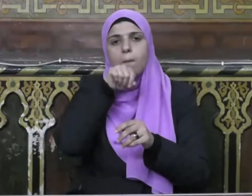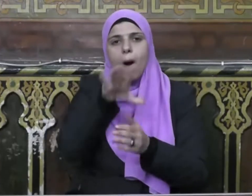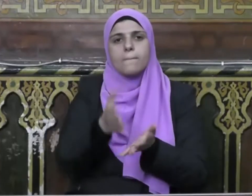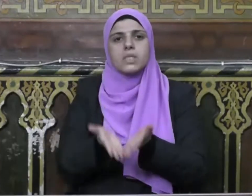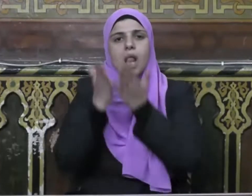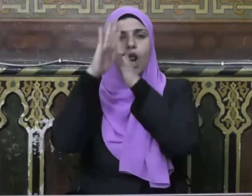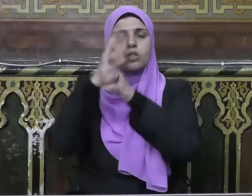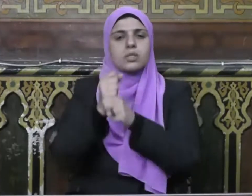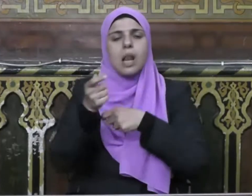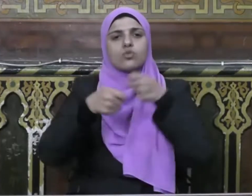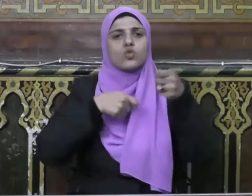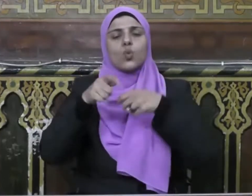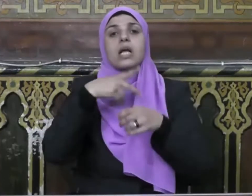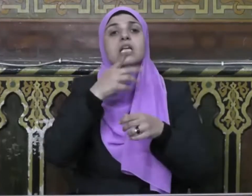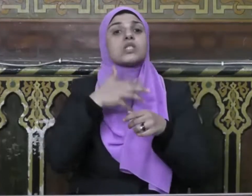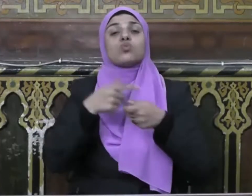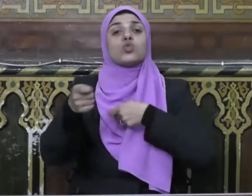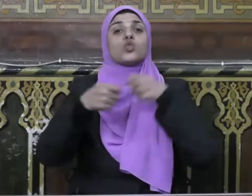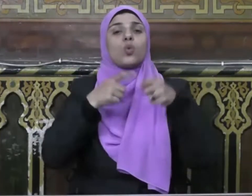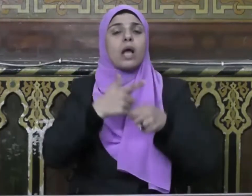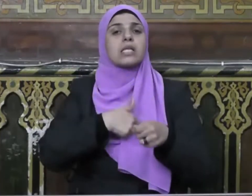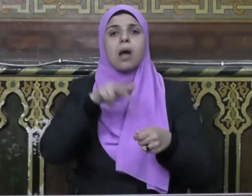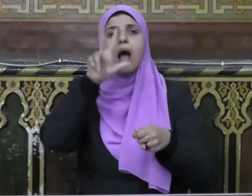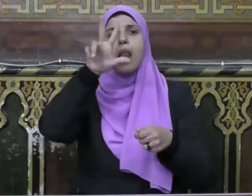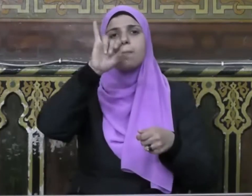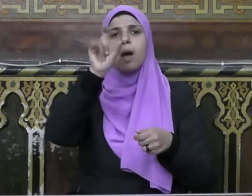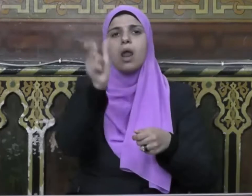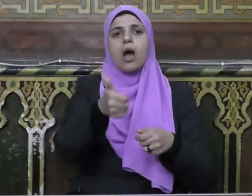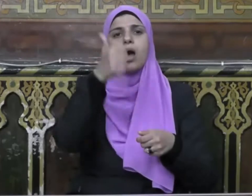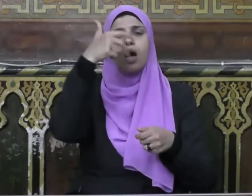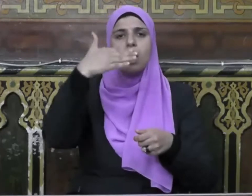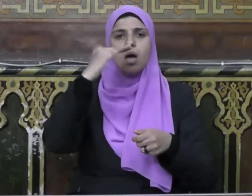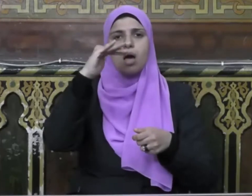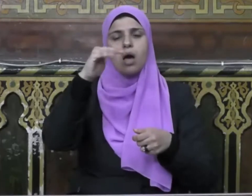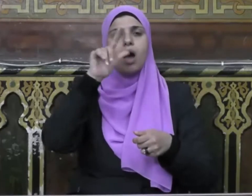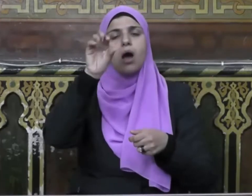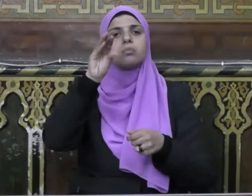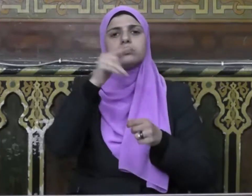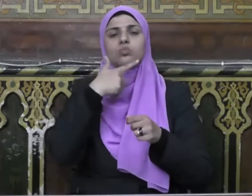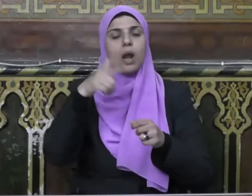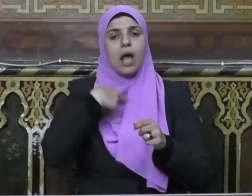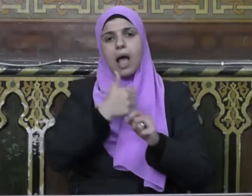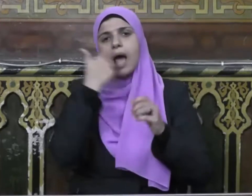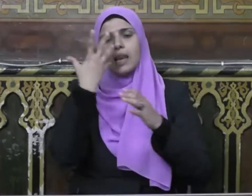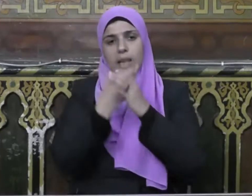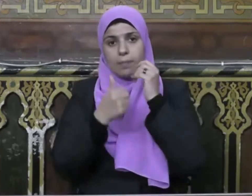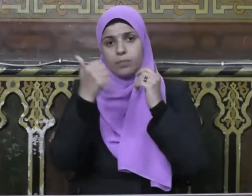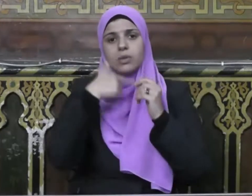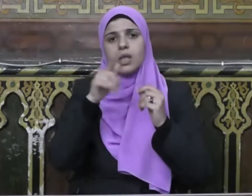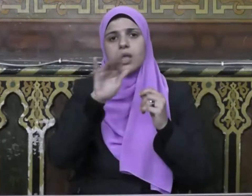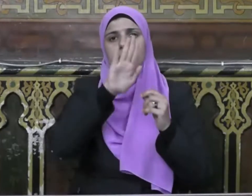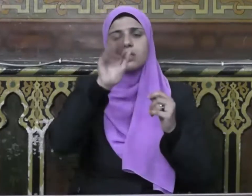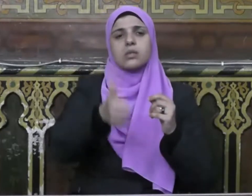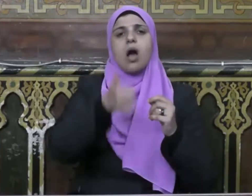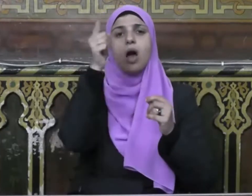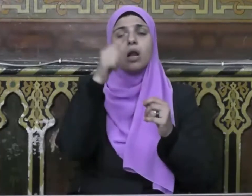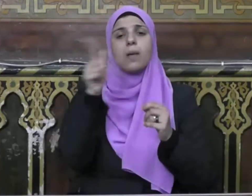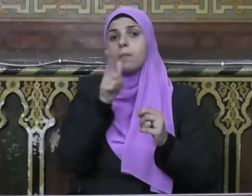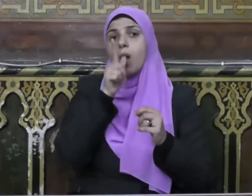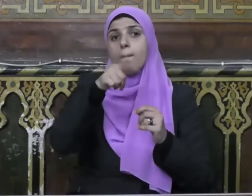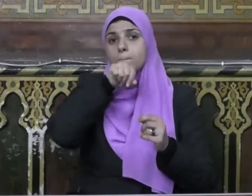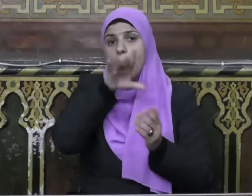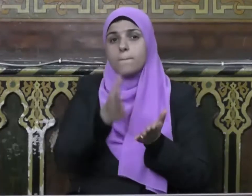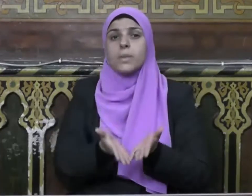صلى الله عليه وسلم يسمى بسوق المناخة فعن عطاء بن يسار قال لما